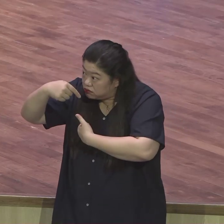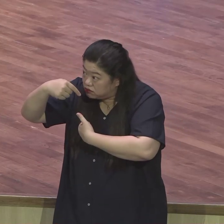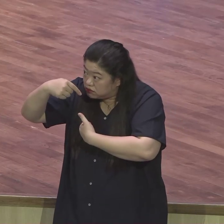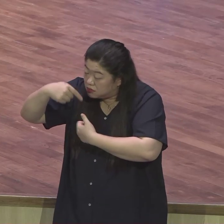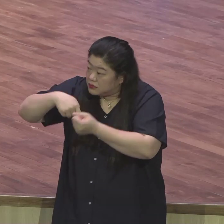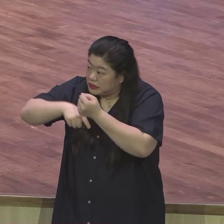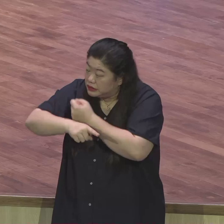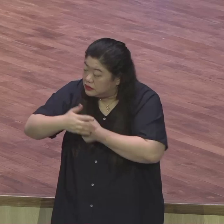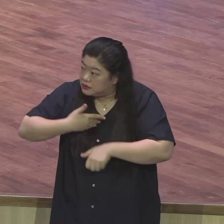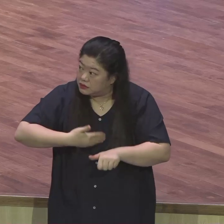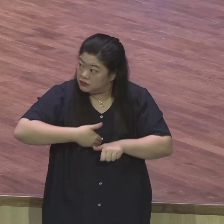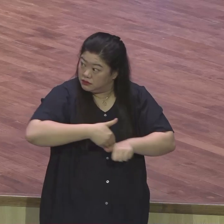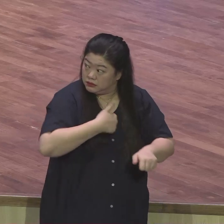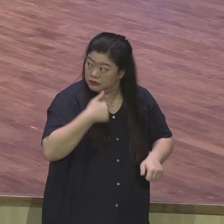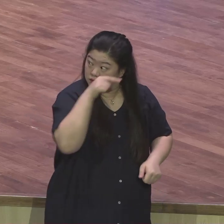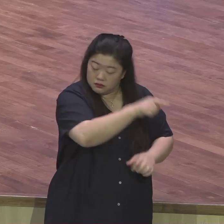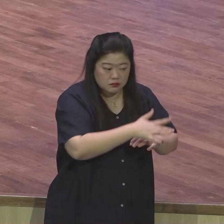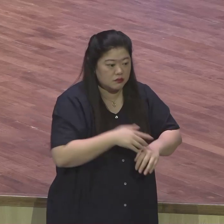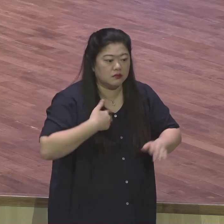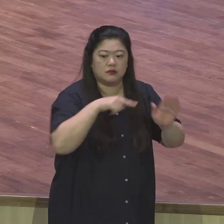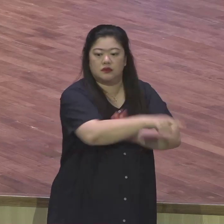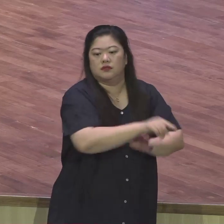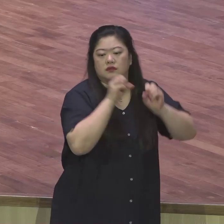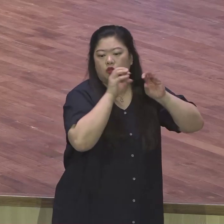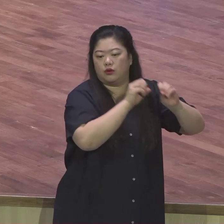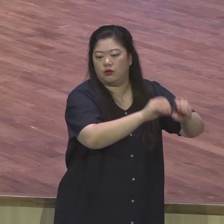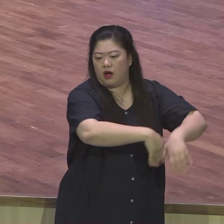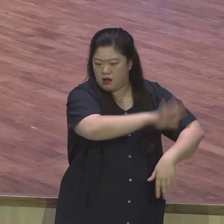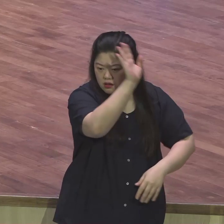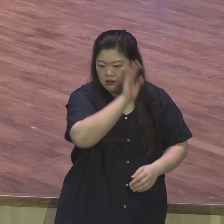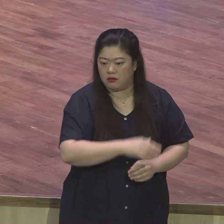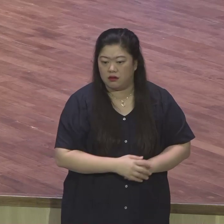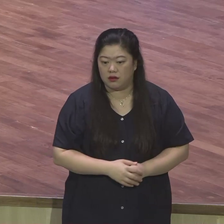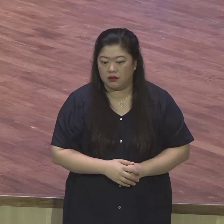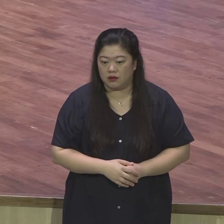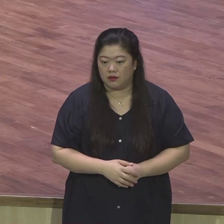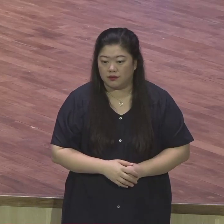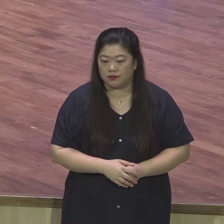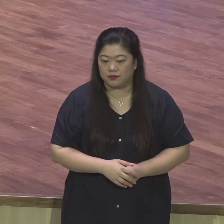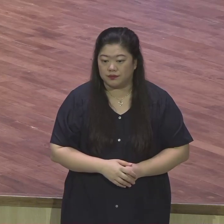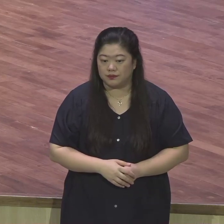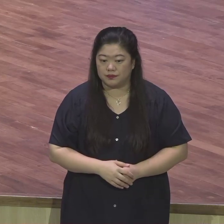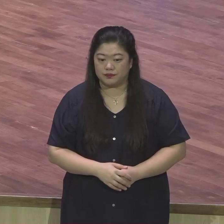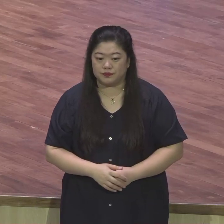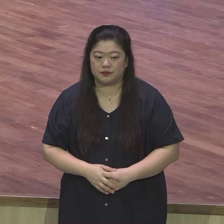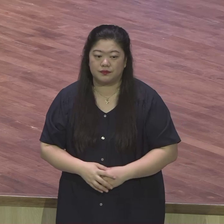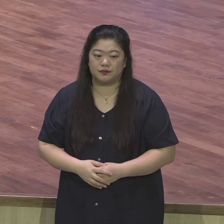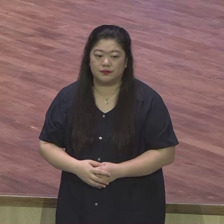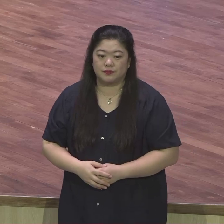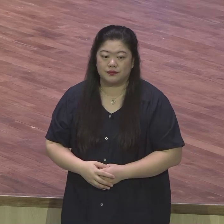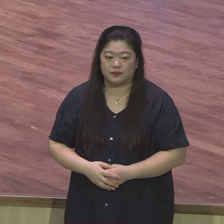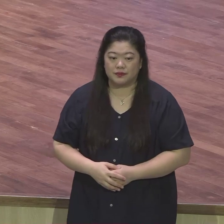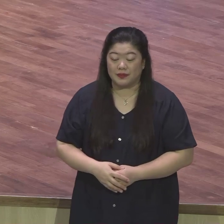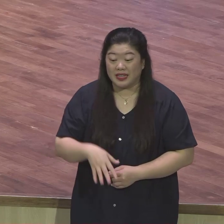여기 스님 받는 도구란 말이에요. 보통 여러분 신분 아니에요. 심리학에도 나왔다. 주일에 한번 나오는 것도 대단한데